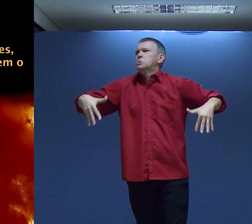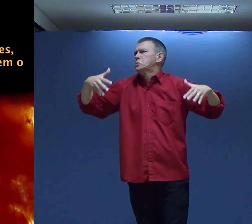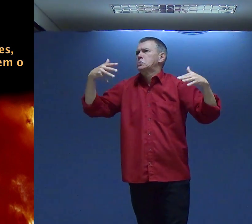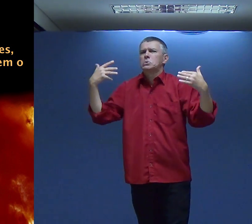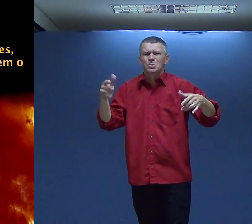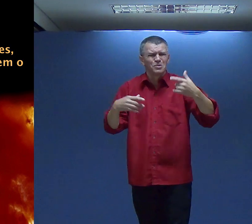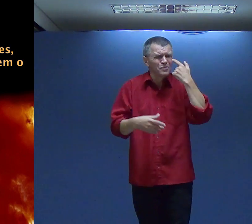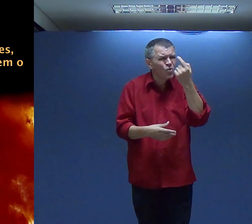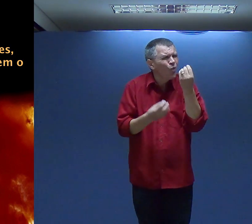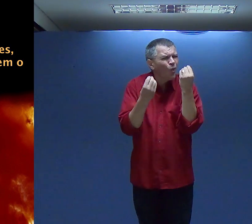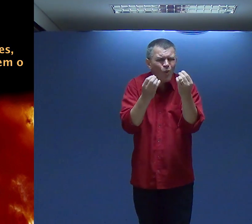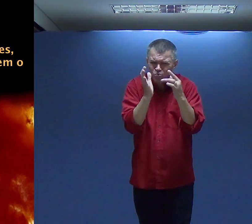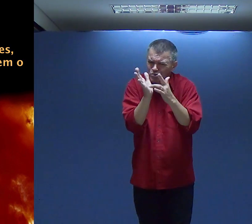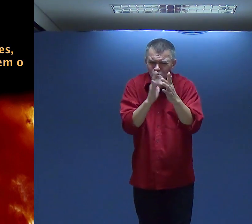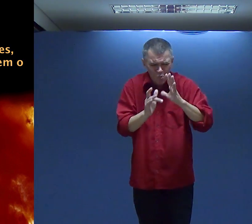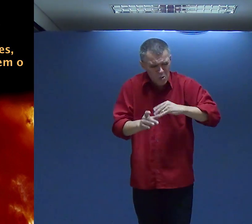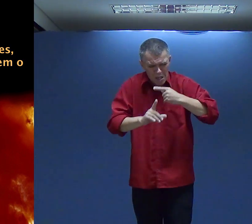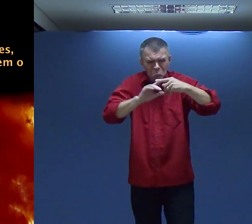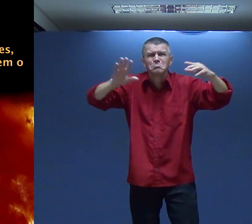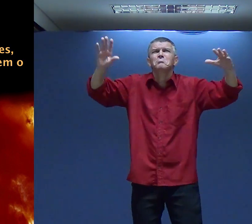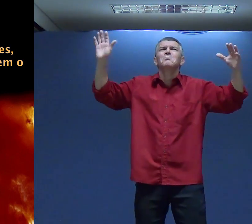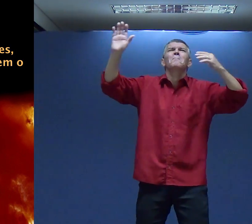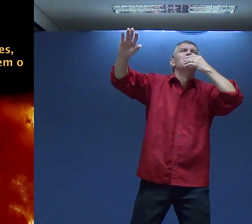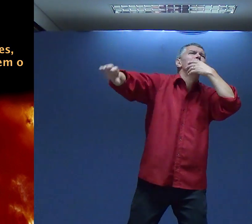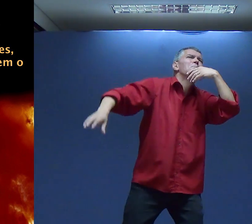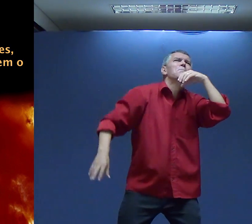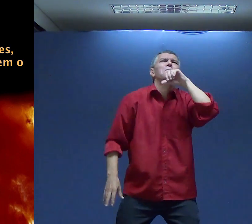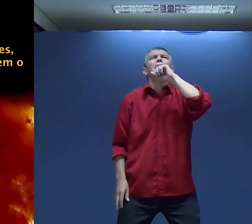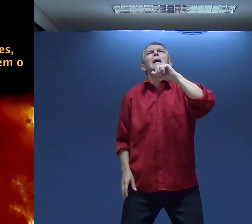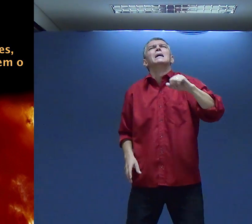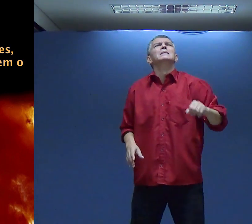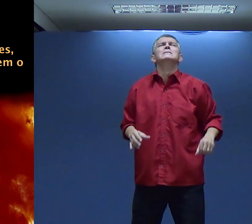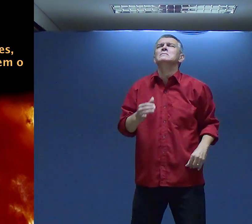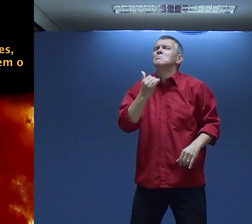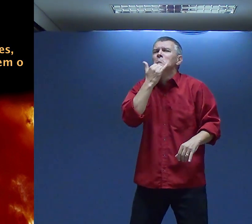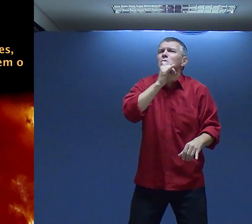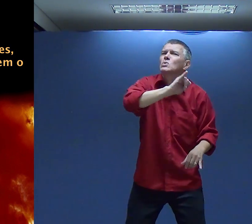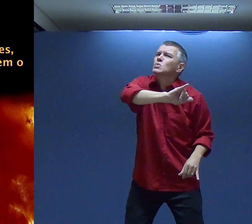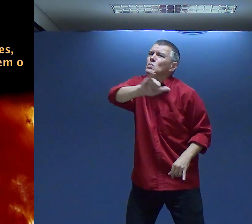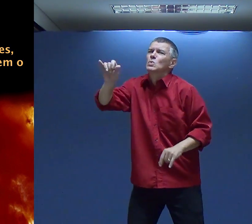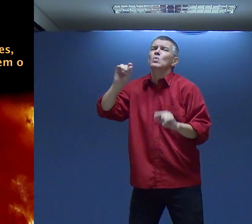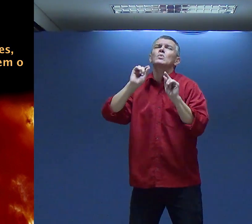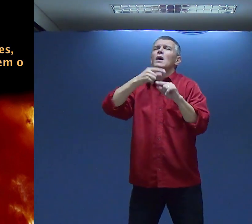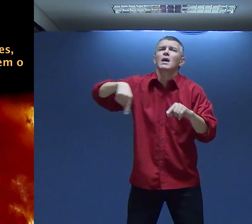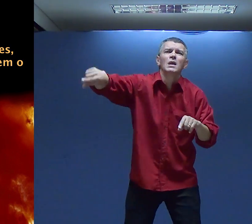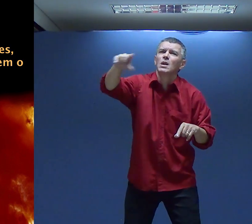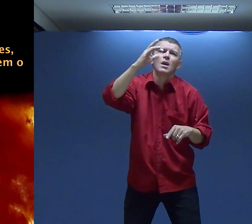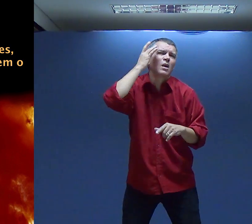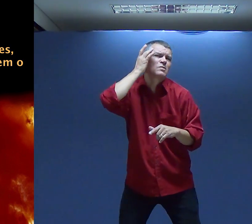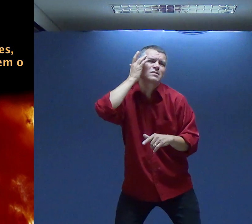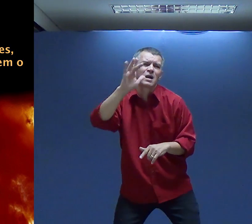Então Pense no sofrimento De Jesus na cruz E naquele momento Ele diz Pai